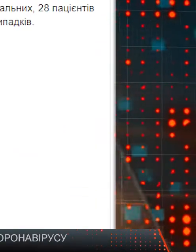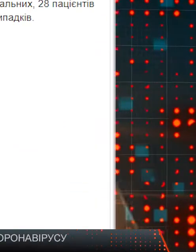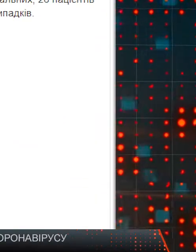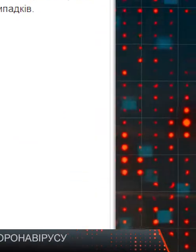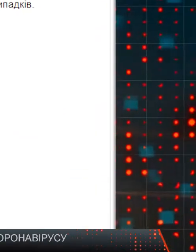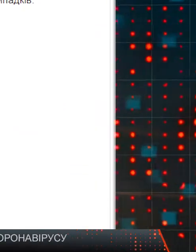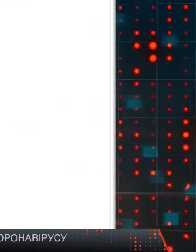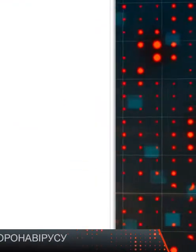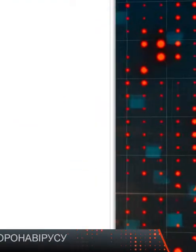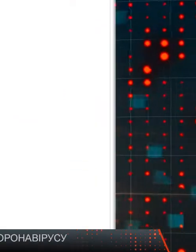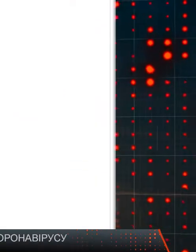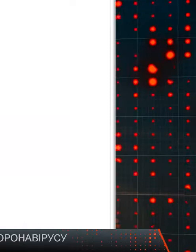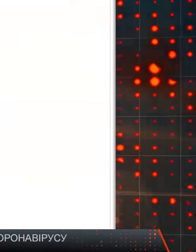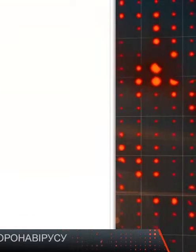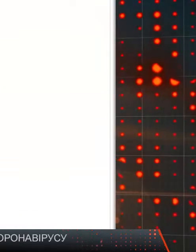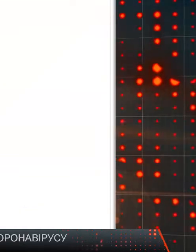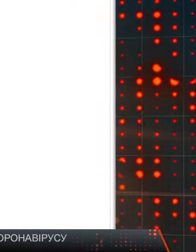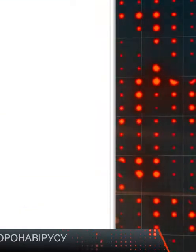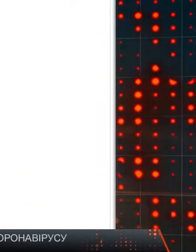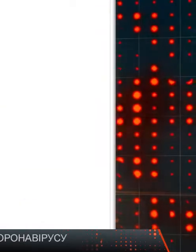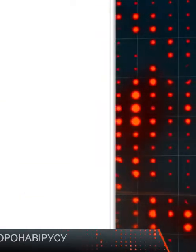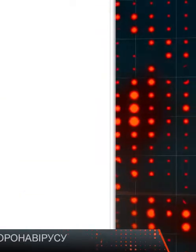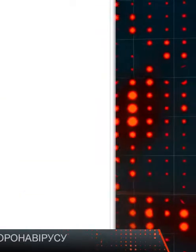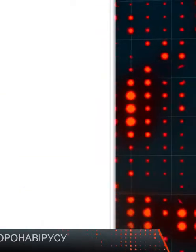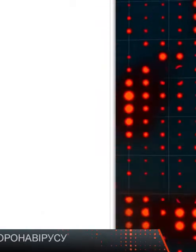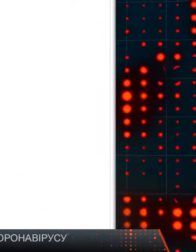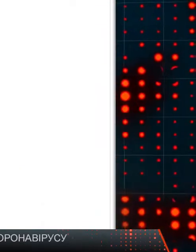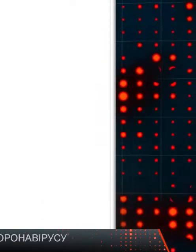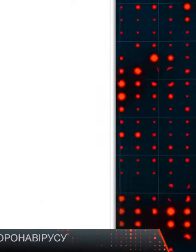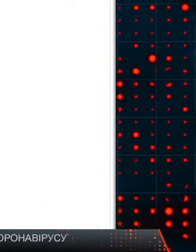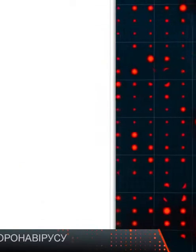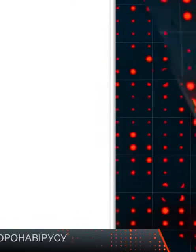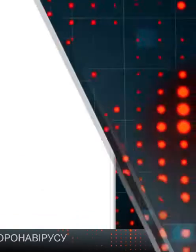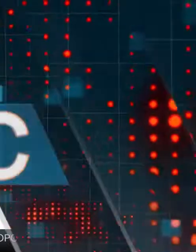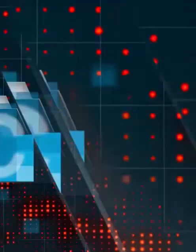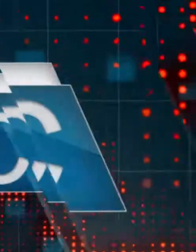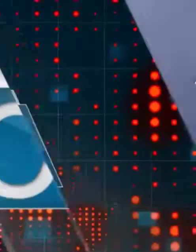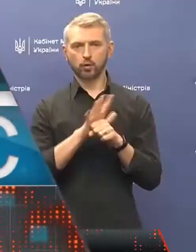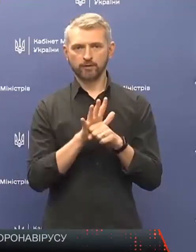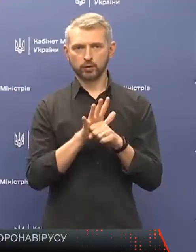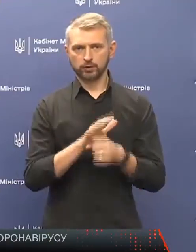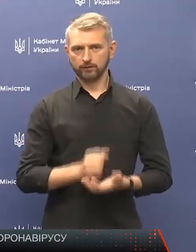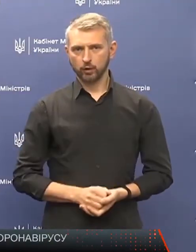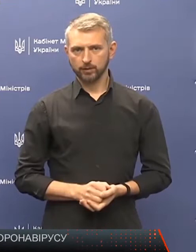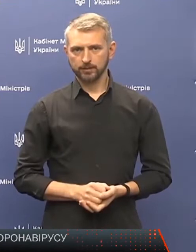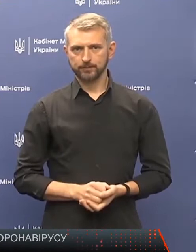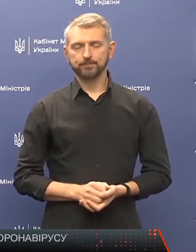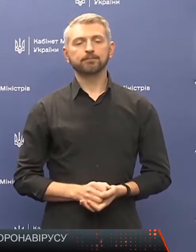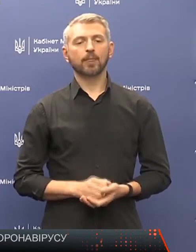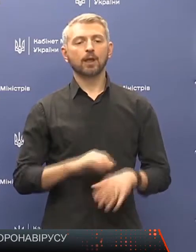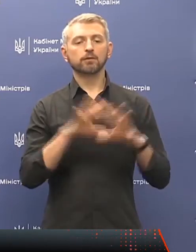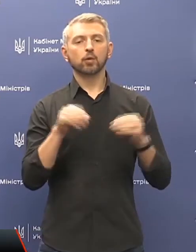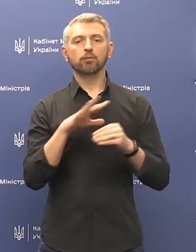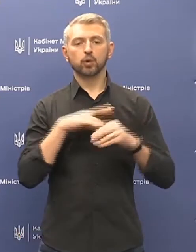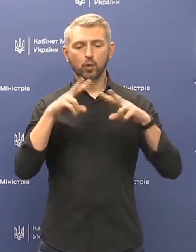вчорашній день нас офіційно зареєстровано нових 68 випадків коронавірусної хвороби. Всього було